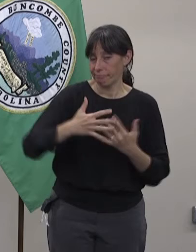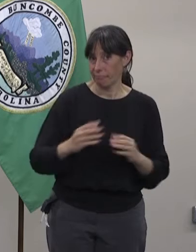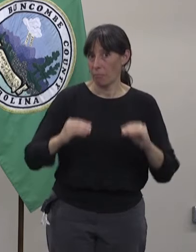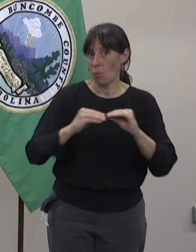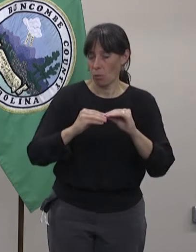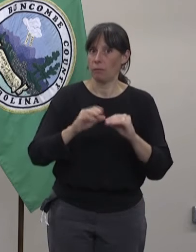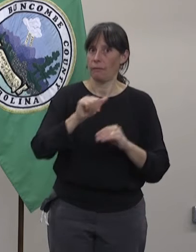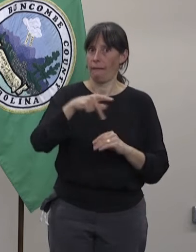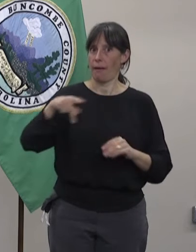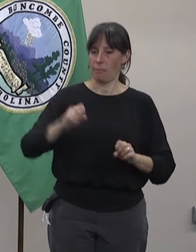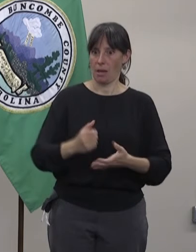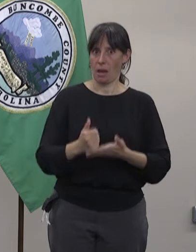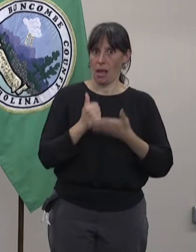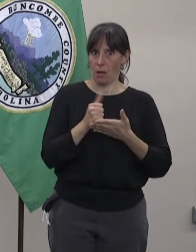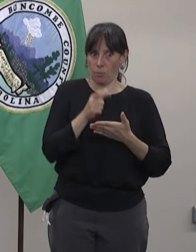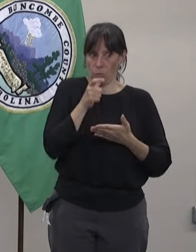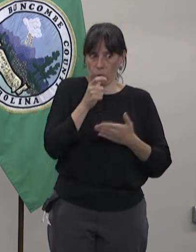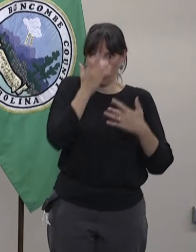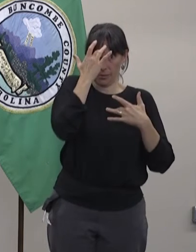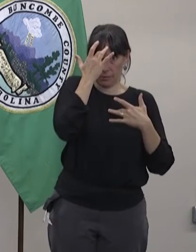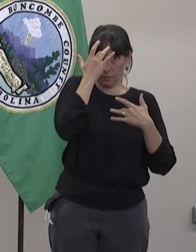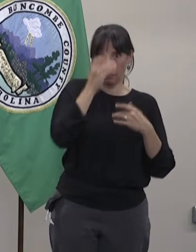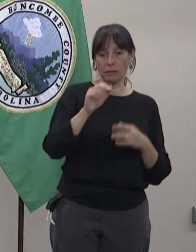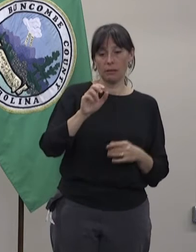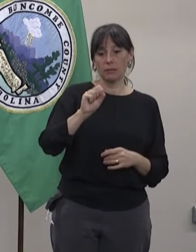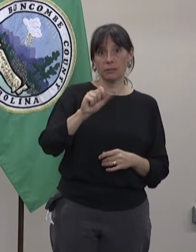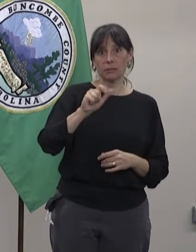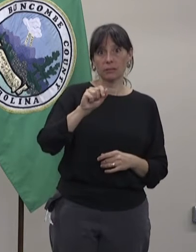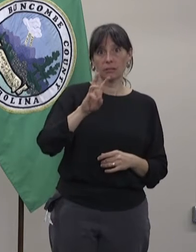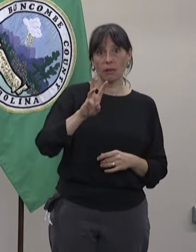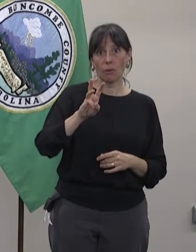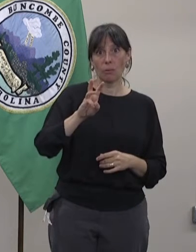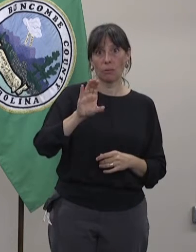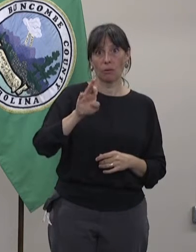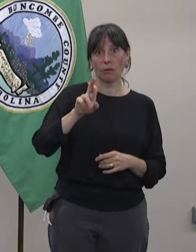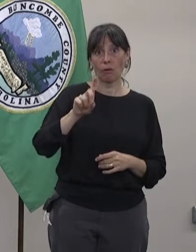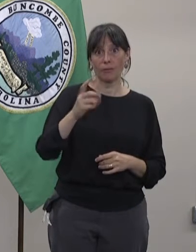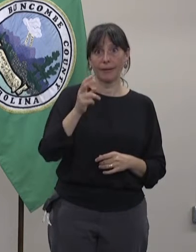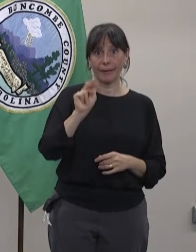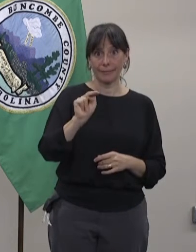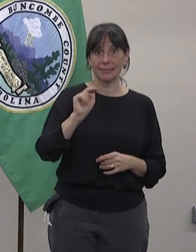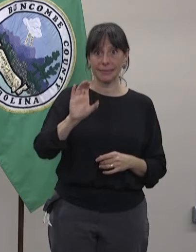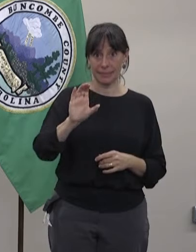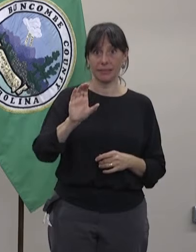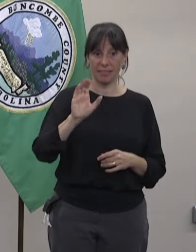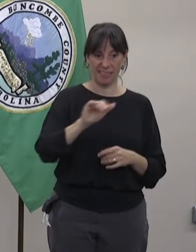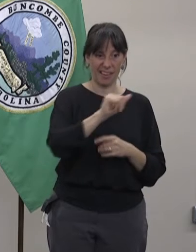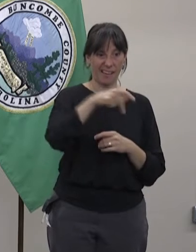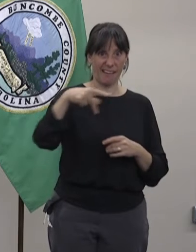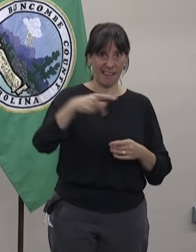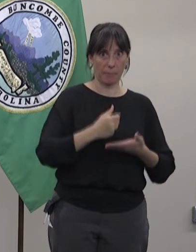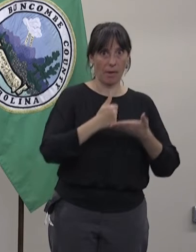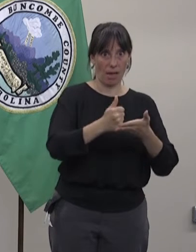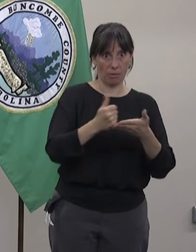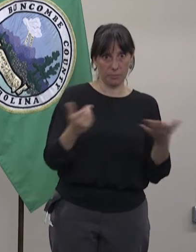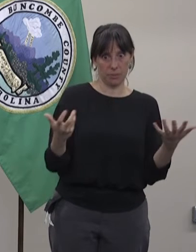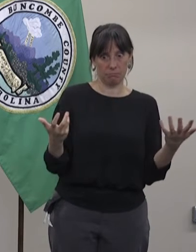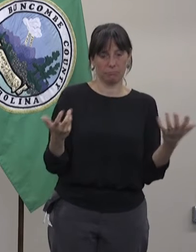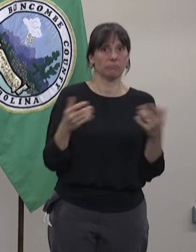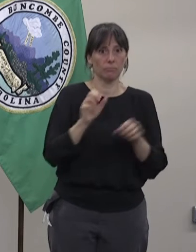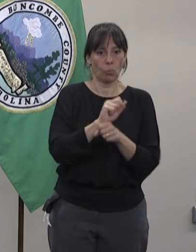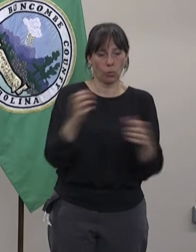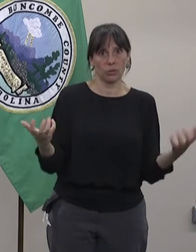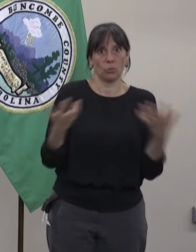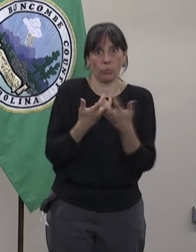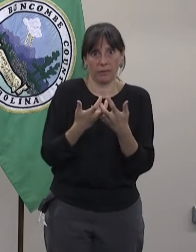economía, incrementando los números según nos vamos juntando, esta aplicación te ayuda, será de mucha